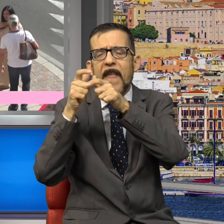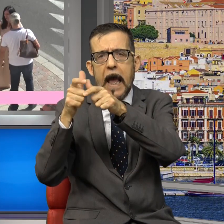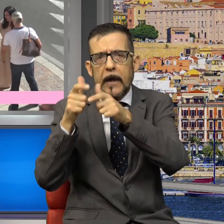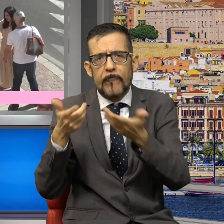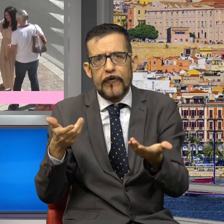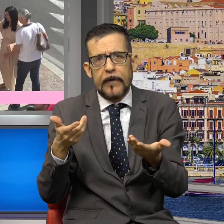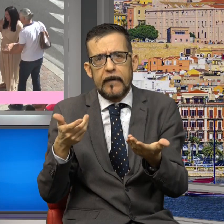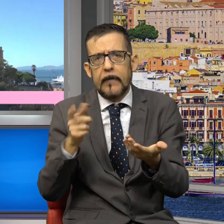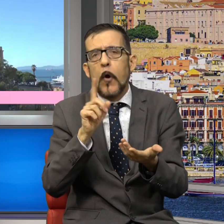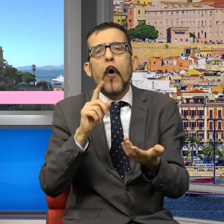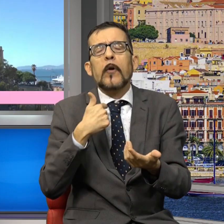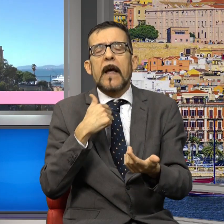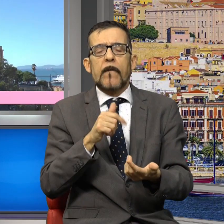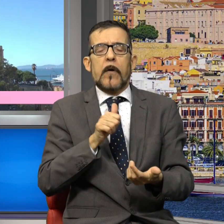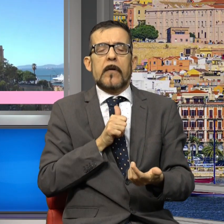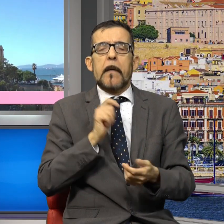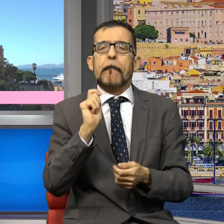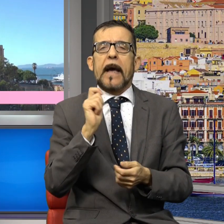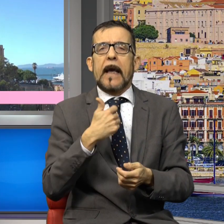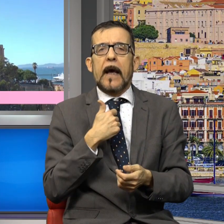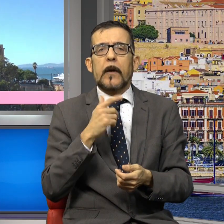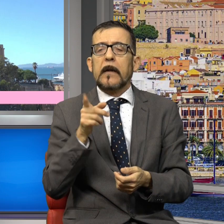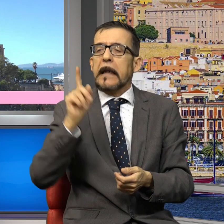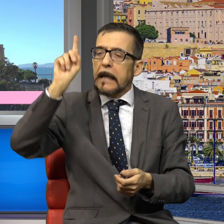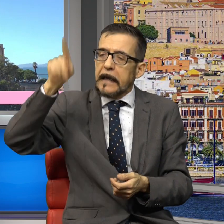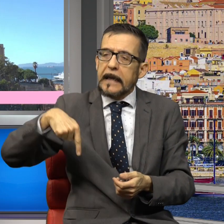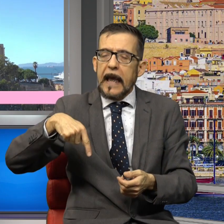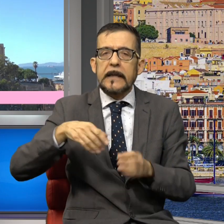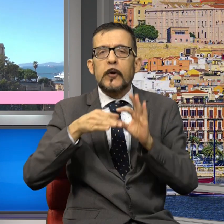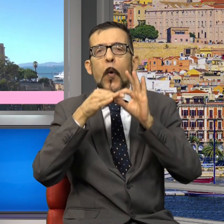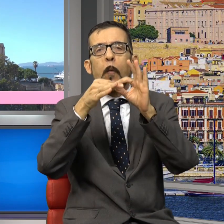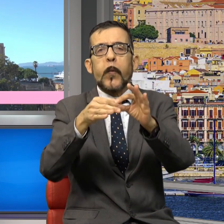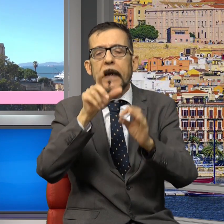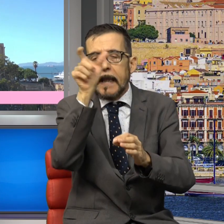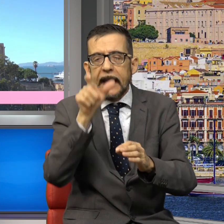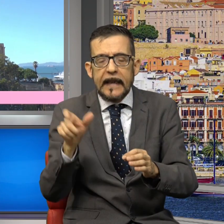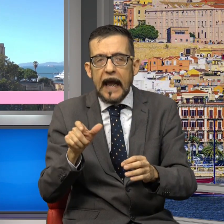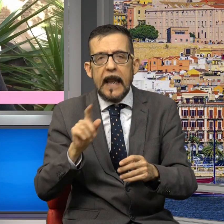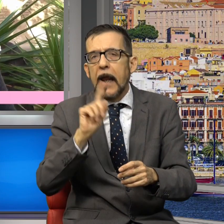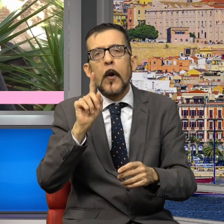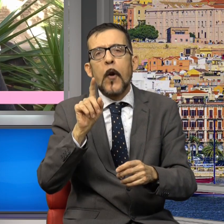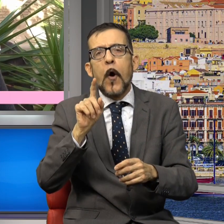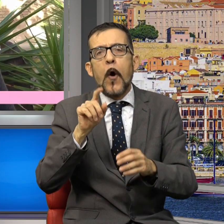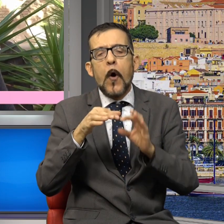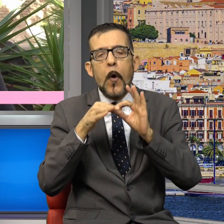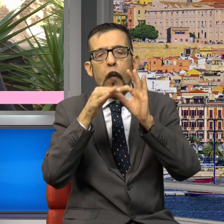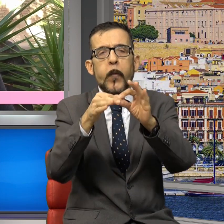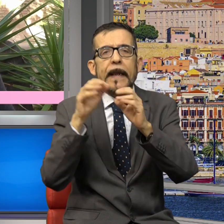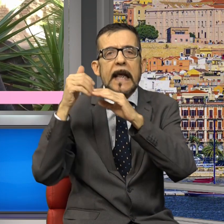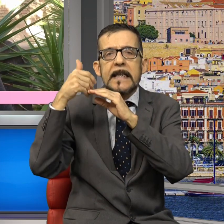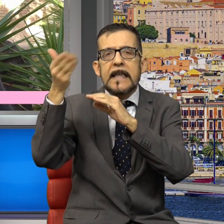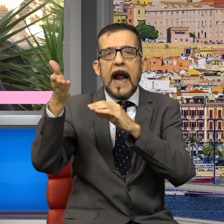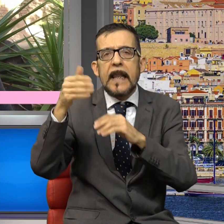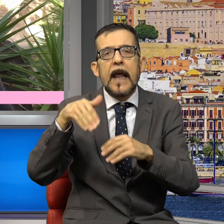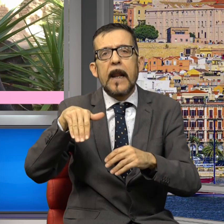problemi grossi è che tutto questo viene richiesto alle guide italiane e non viene richiesto alle guide straniere, che possono